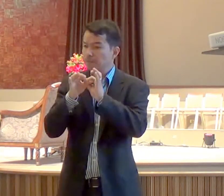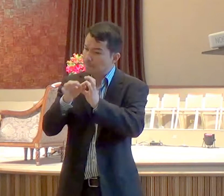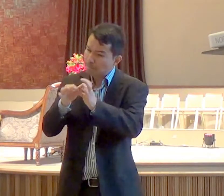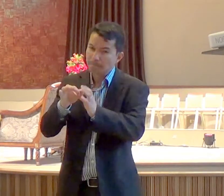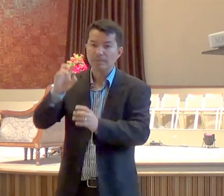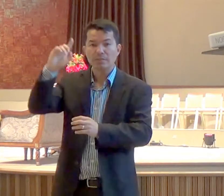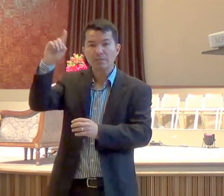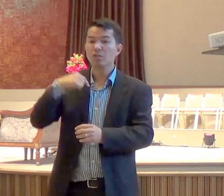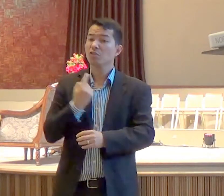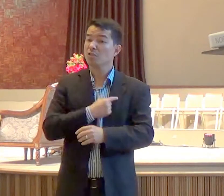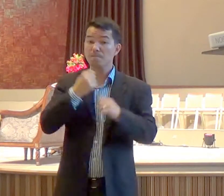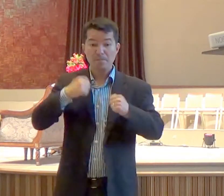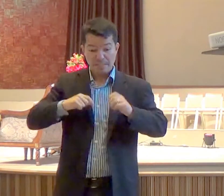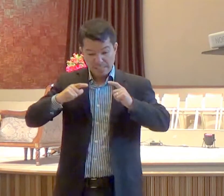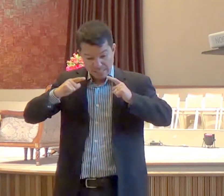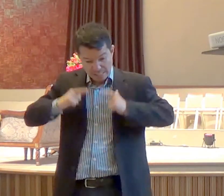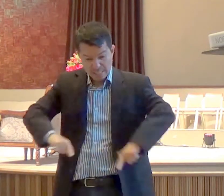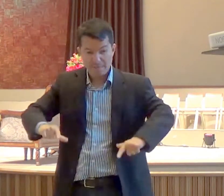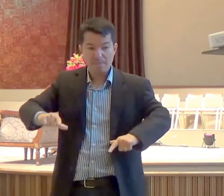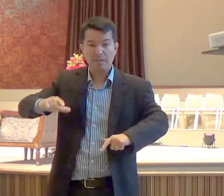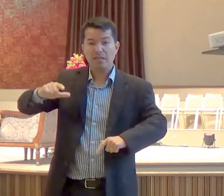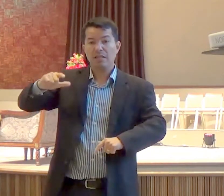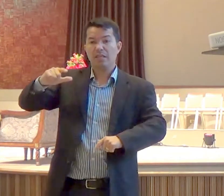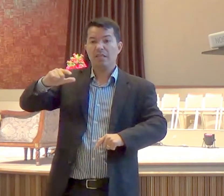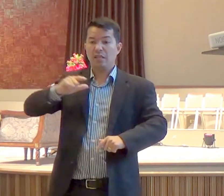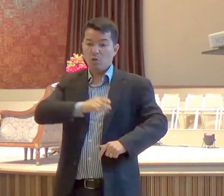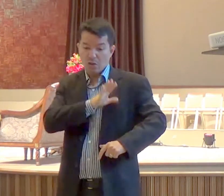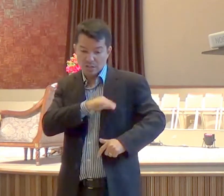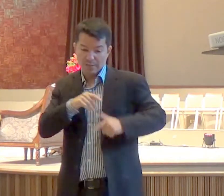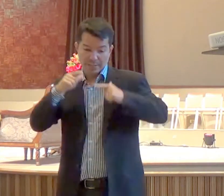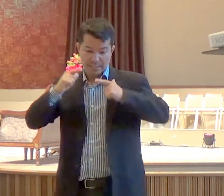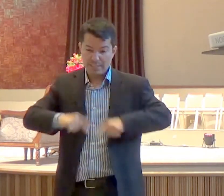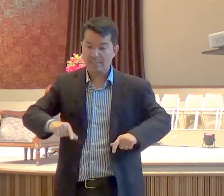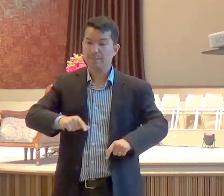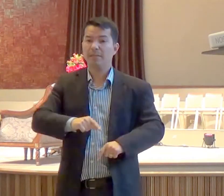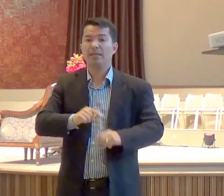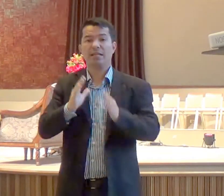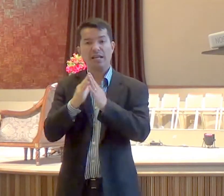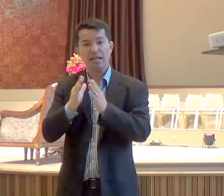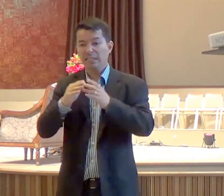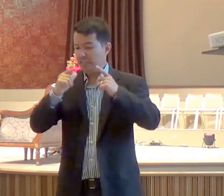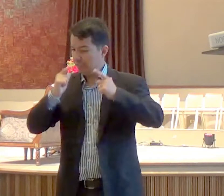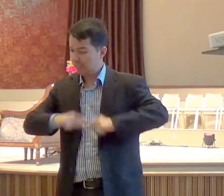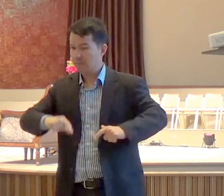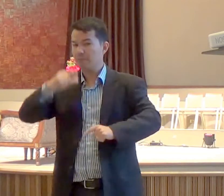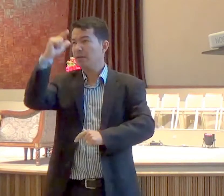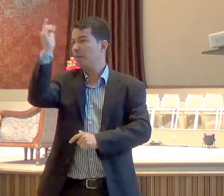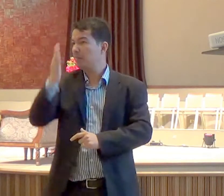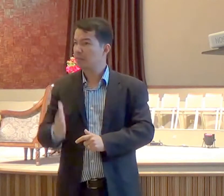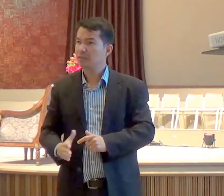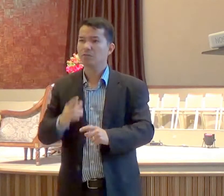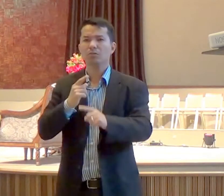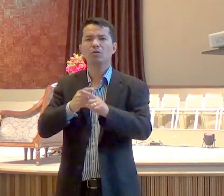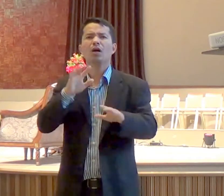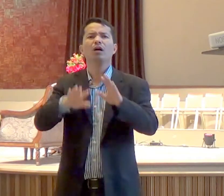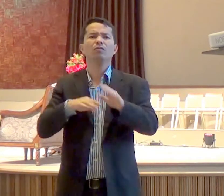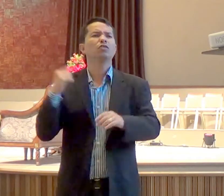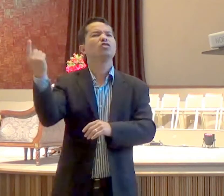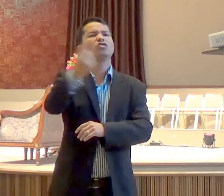santifique a sua casa, santifique o seu coração, a nossa nação está sofrendo, por conta de um povo, que se voltou